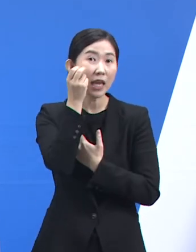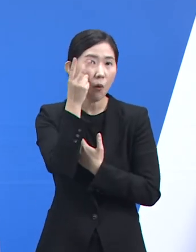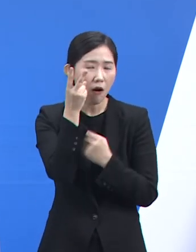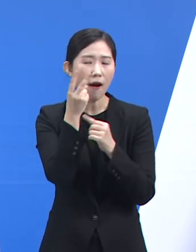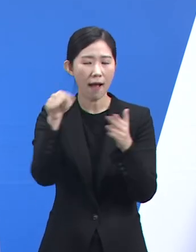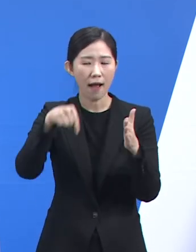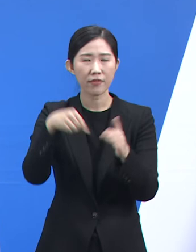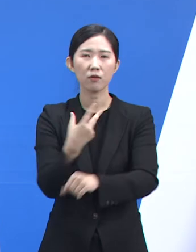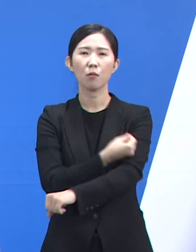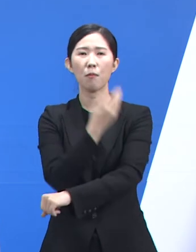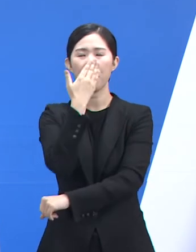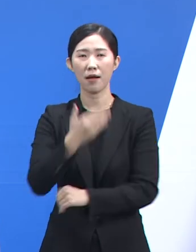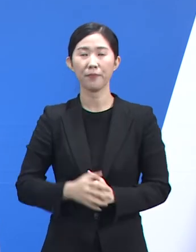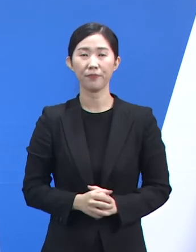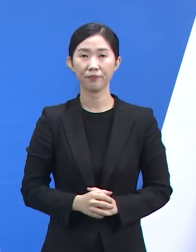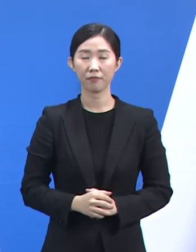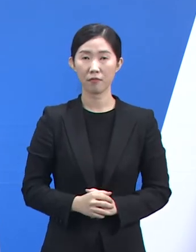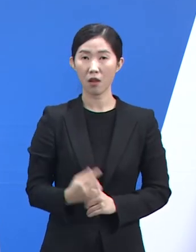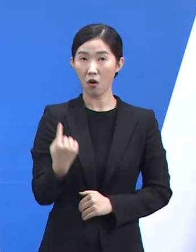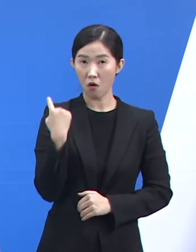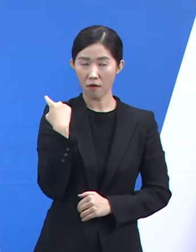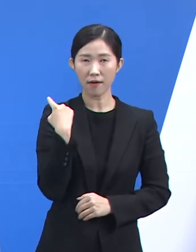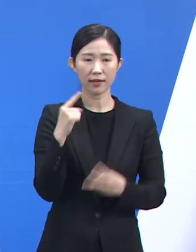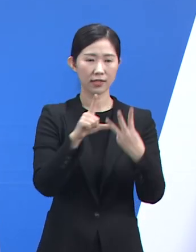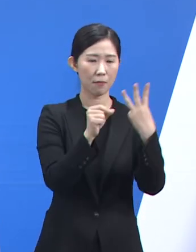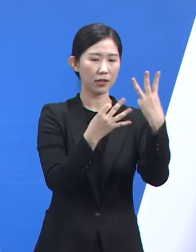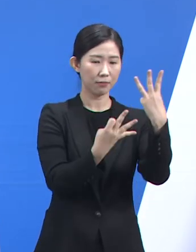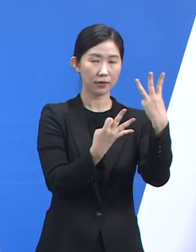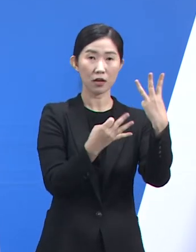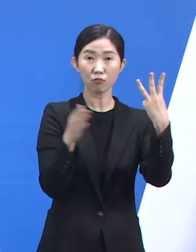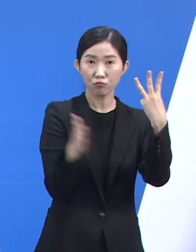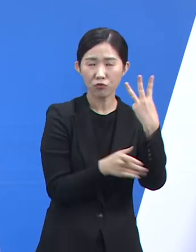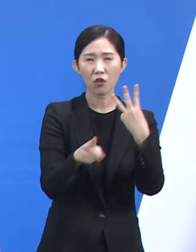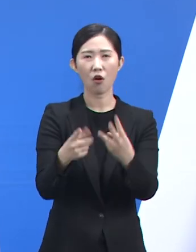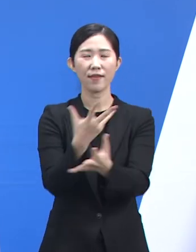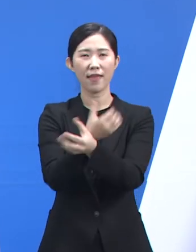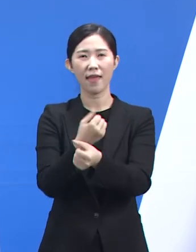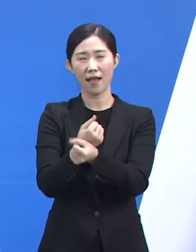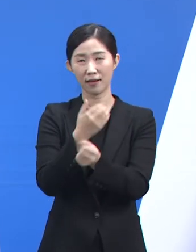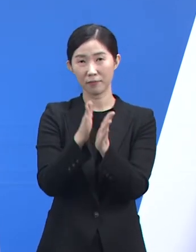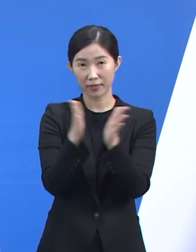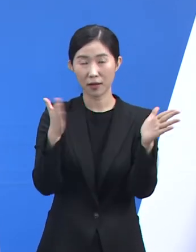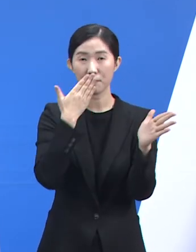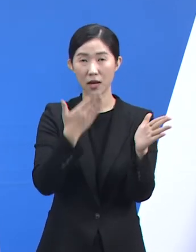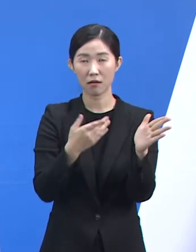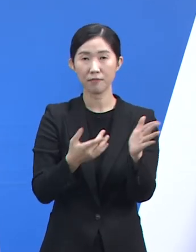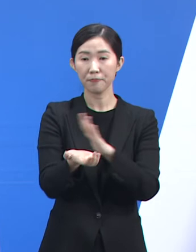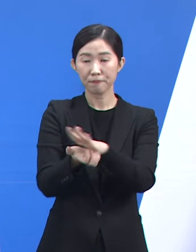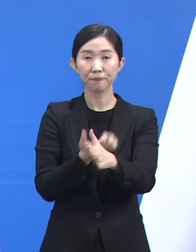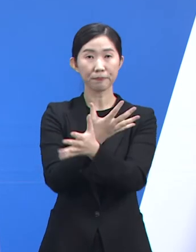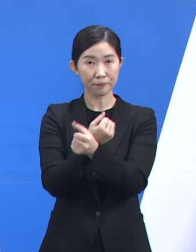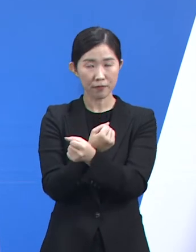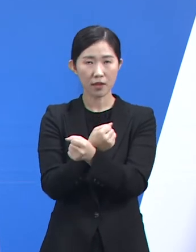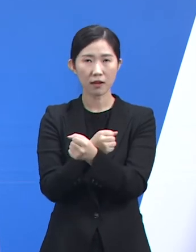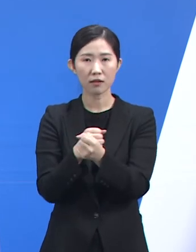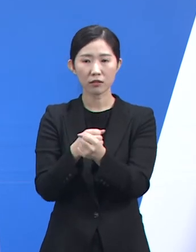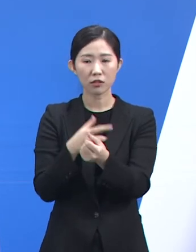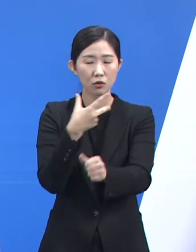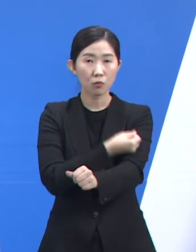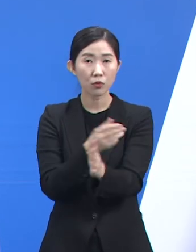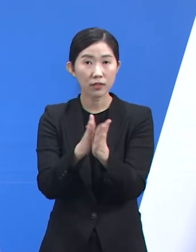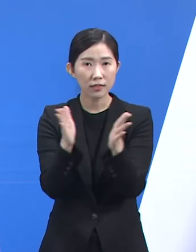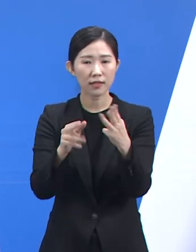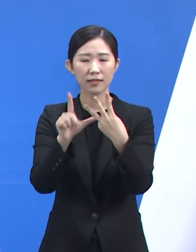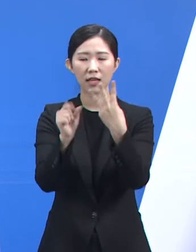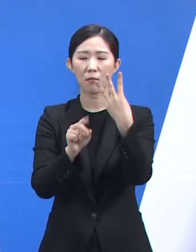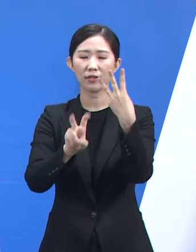어제 3월 14일부터 당열접종 및 사전 예약이 시작되었고 사전 예약을 통한 접종은 3월 21일부터